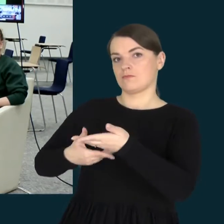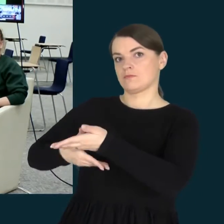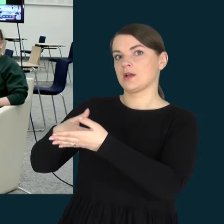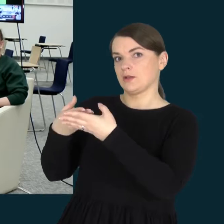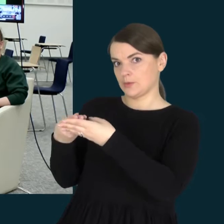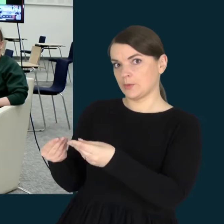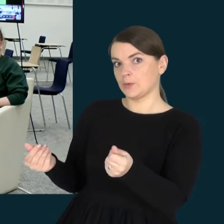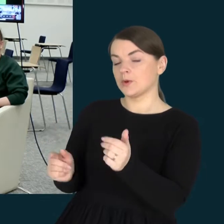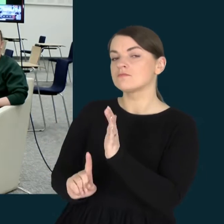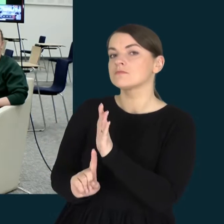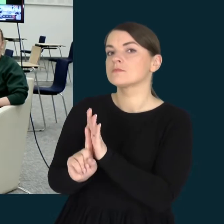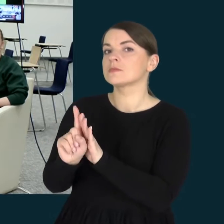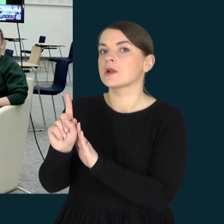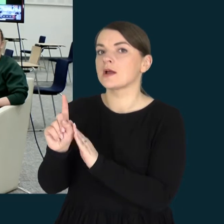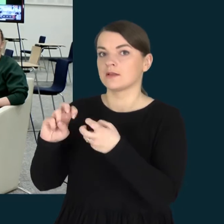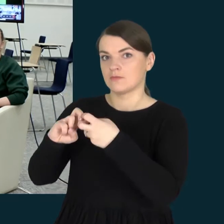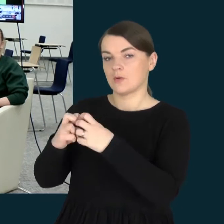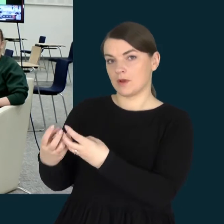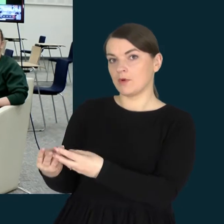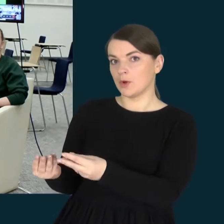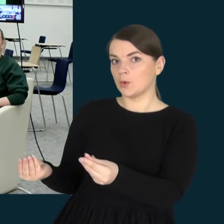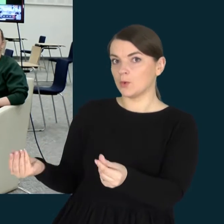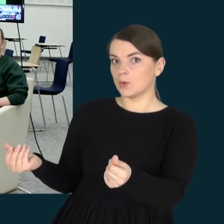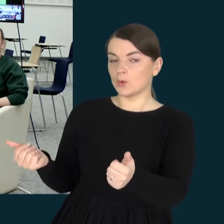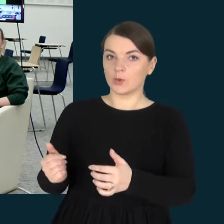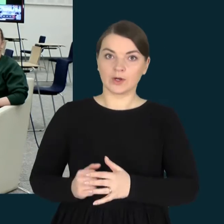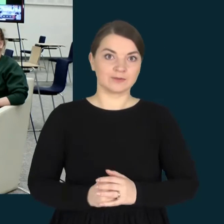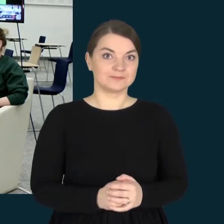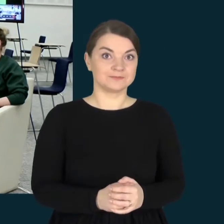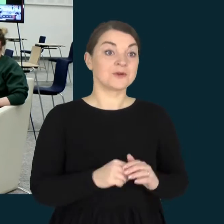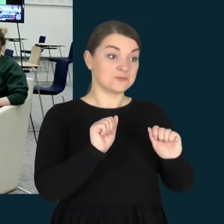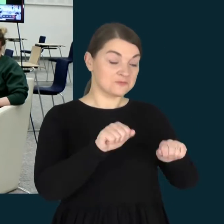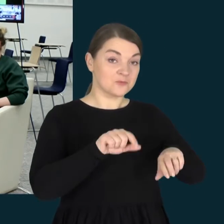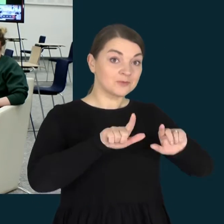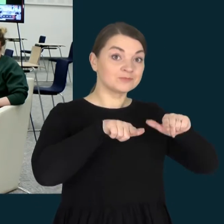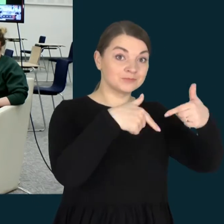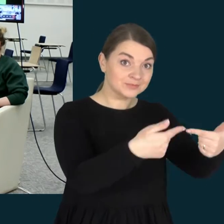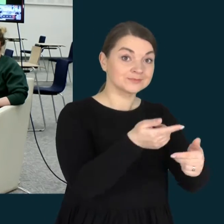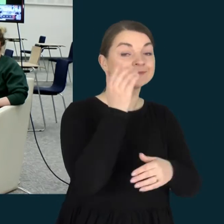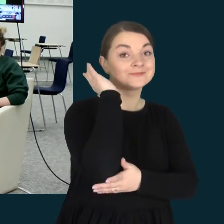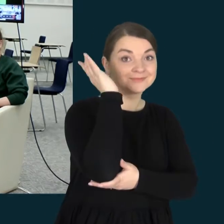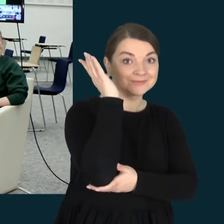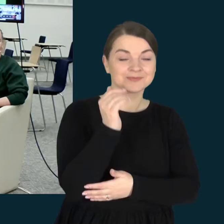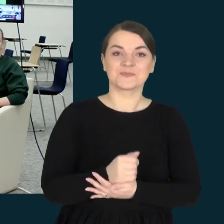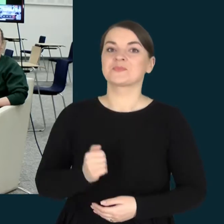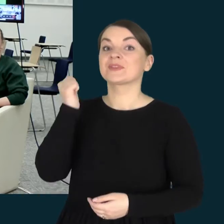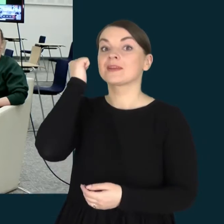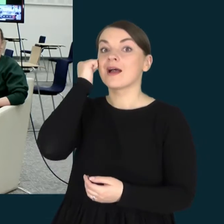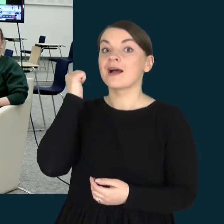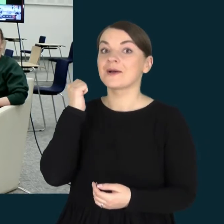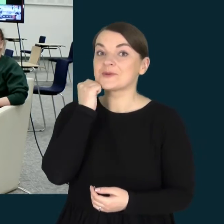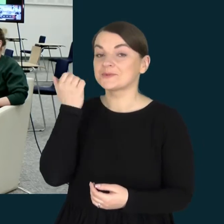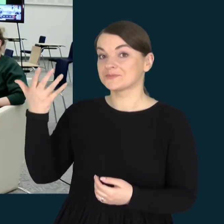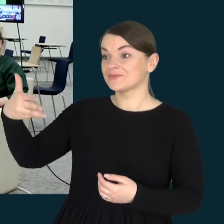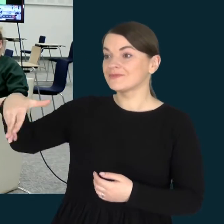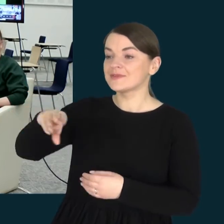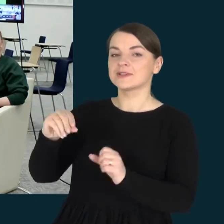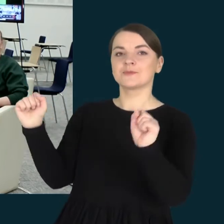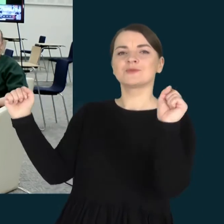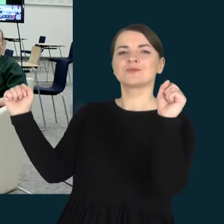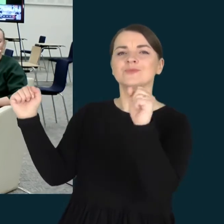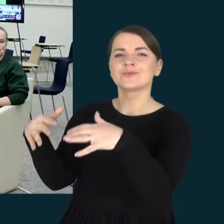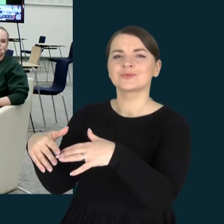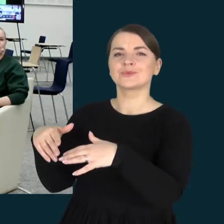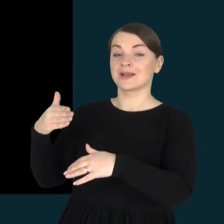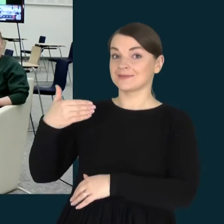pradėti spręsti. Alas jūsų, eteris jūsų, Margarita, sėkmės. Ačiū, dėkuoju visiems susirinkusiems,